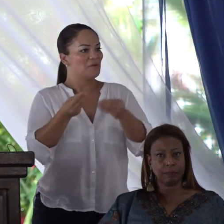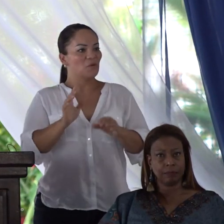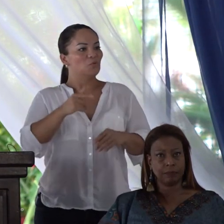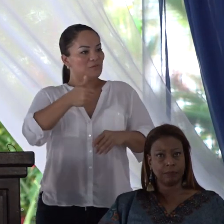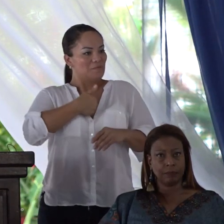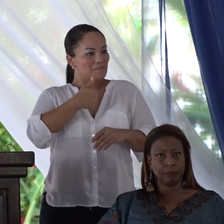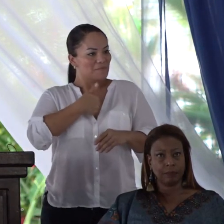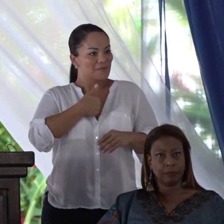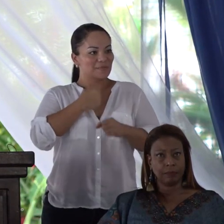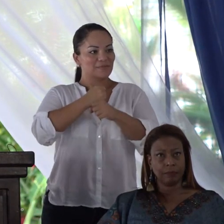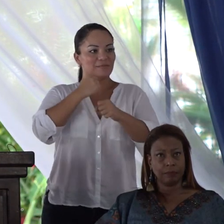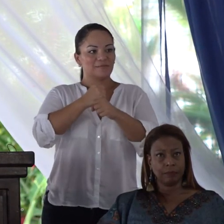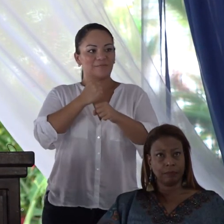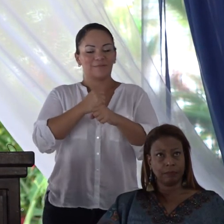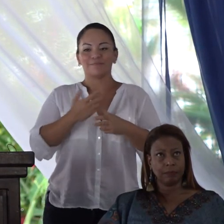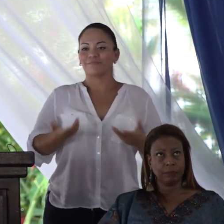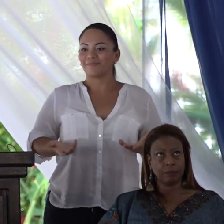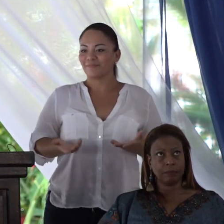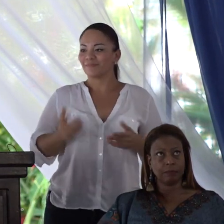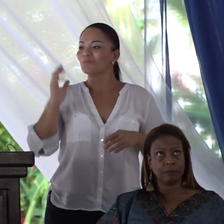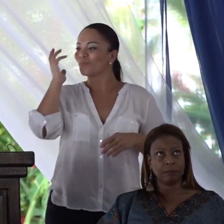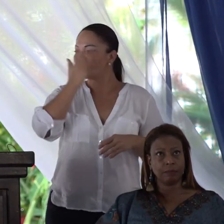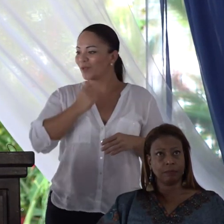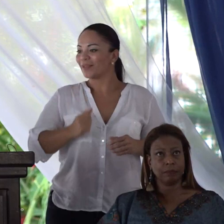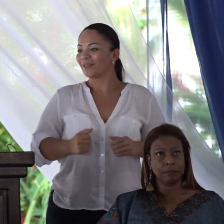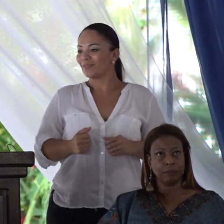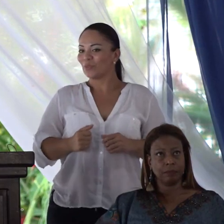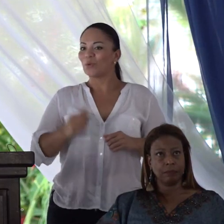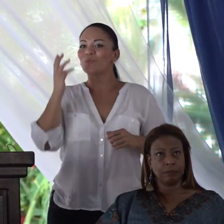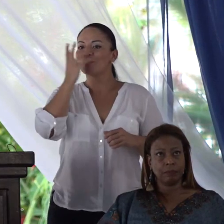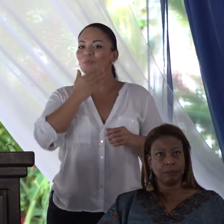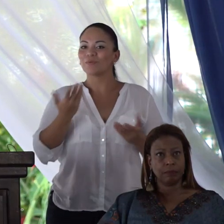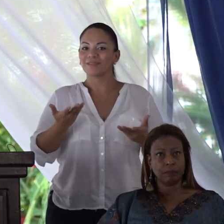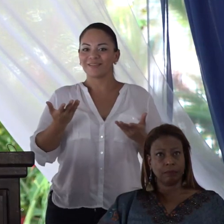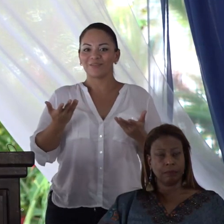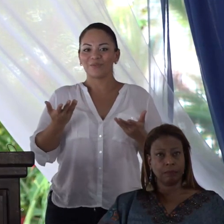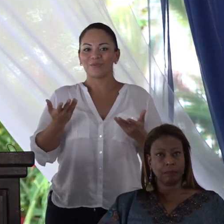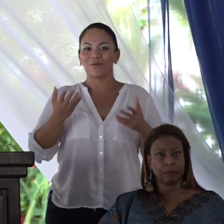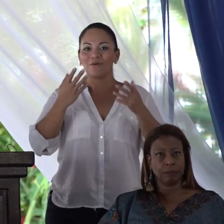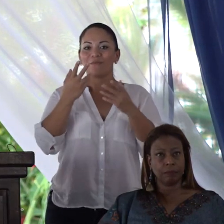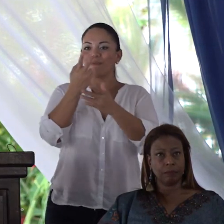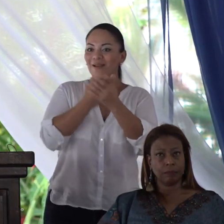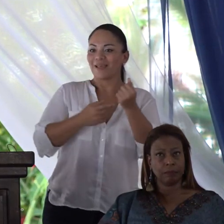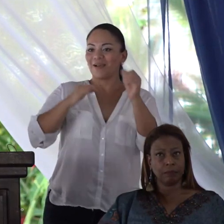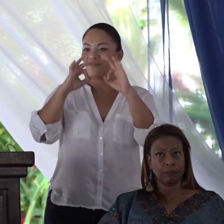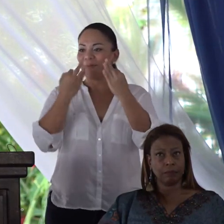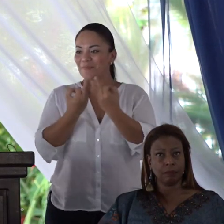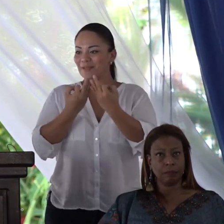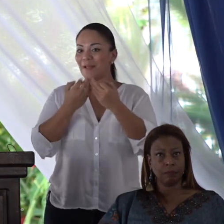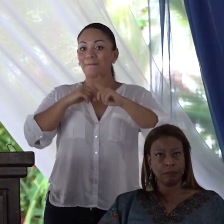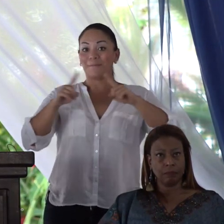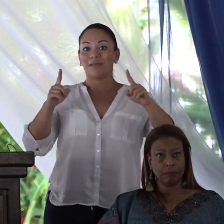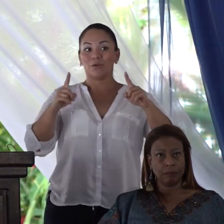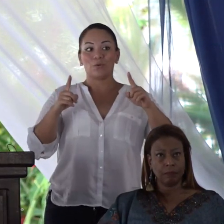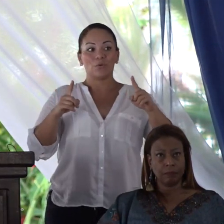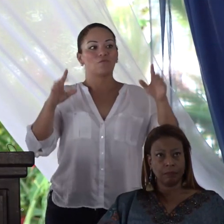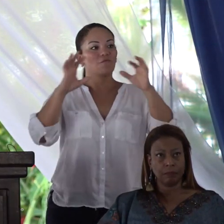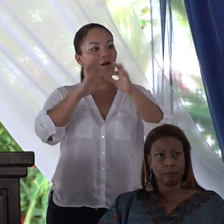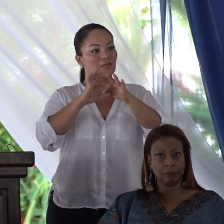de ustedes mismas. Es muy lindo vivir en familia y en pareja, pero cuando es una relación